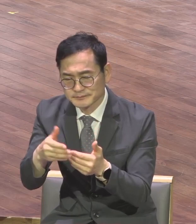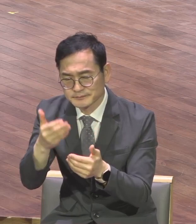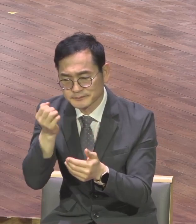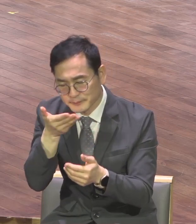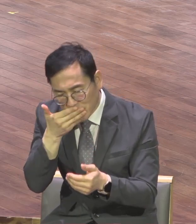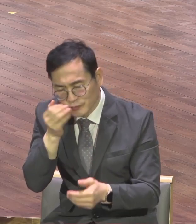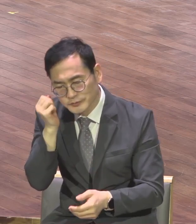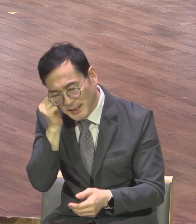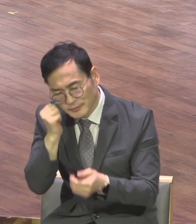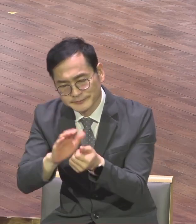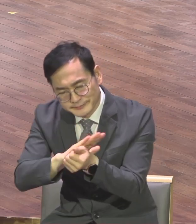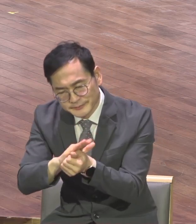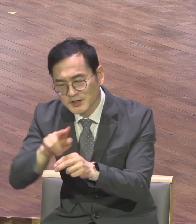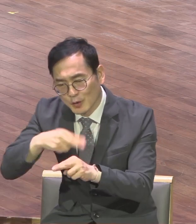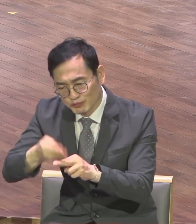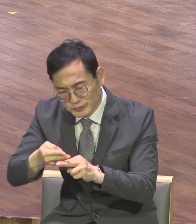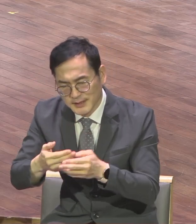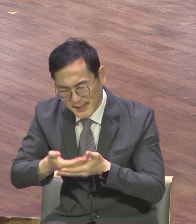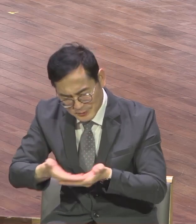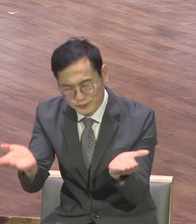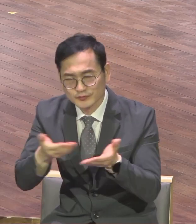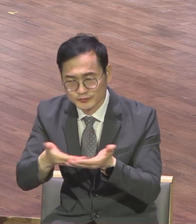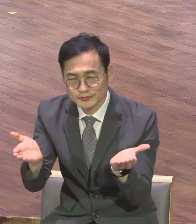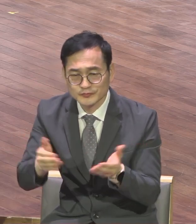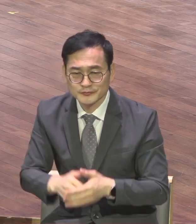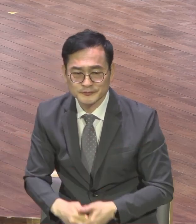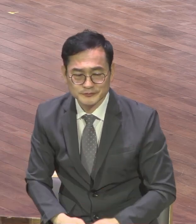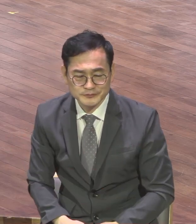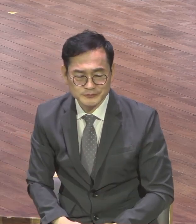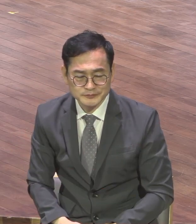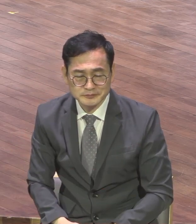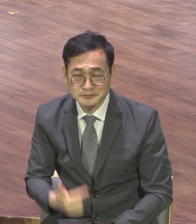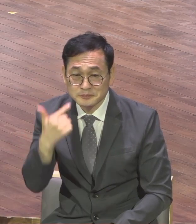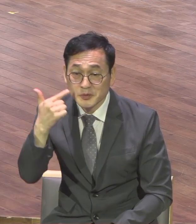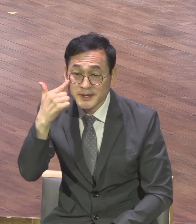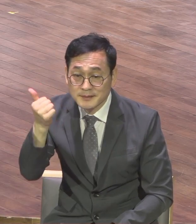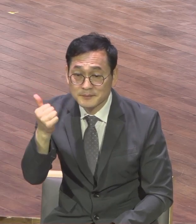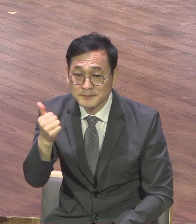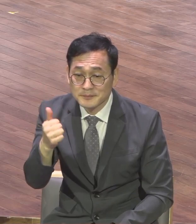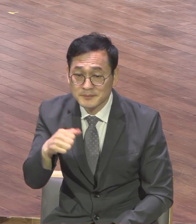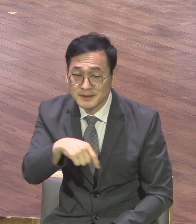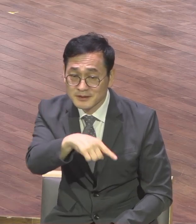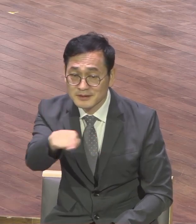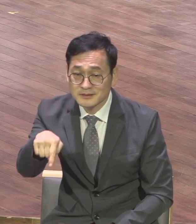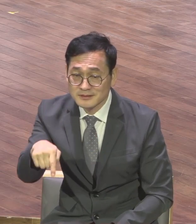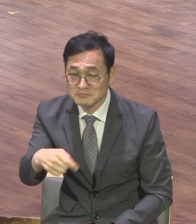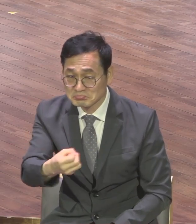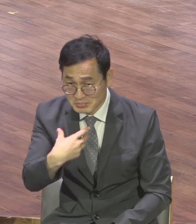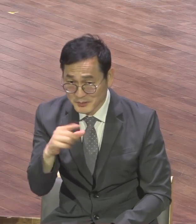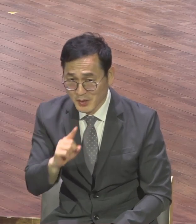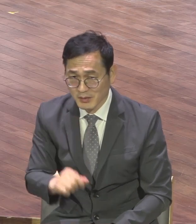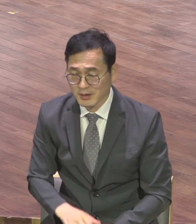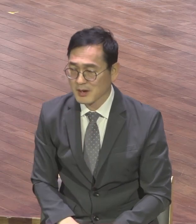선물 가져가고 거기 지도자 목사님들이 그래요 같이 자고 식사하면서 이야 이런 일이 처음이래